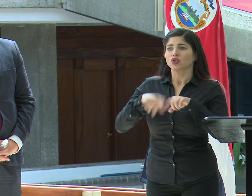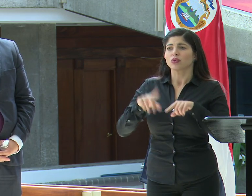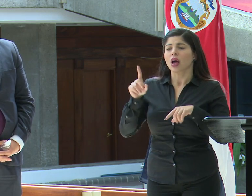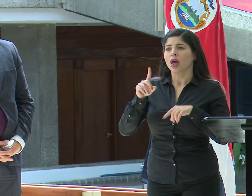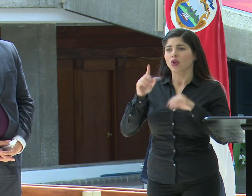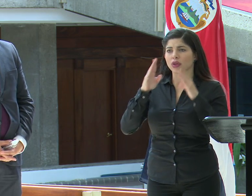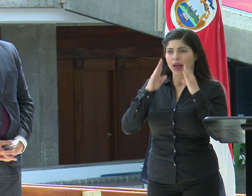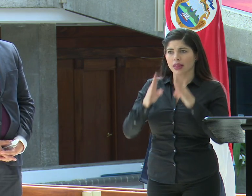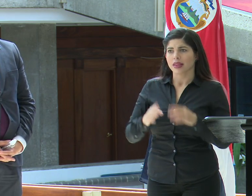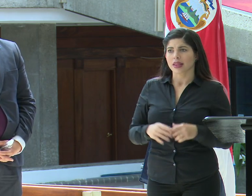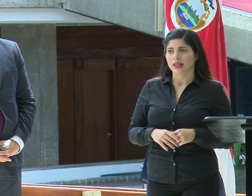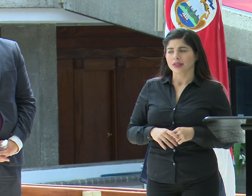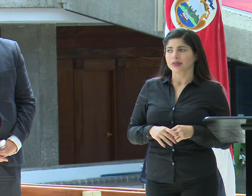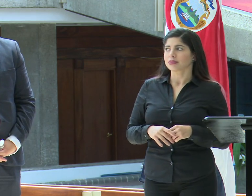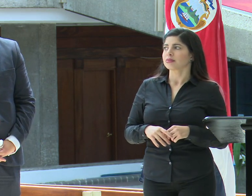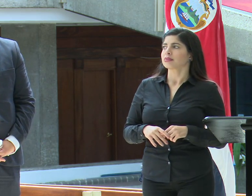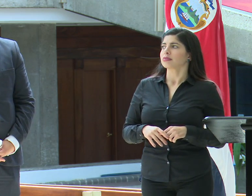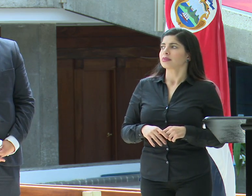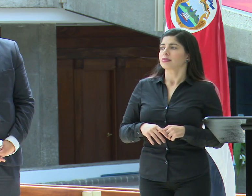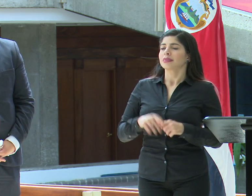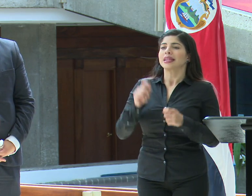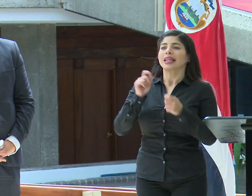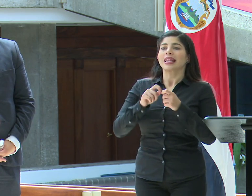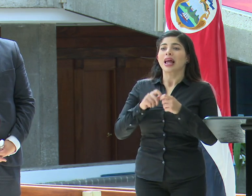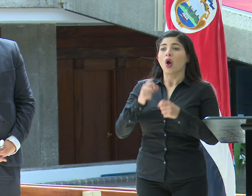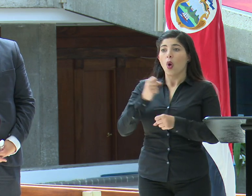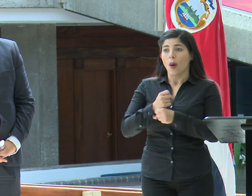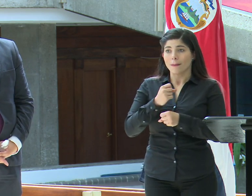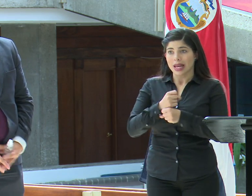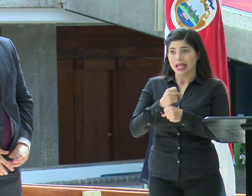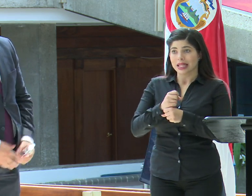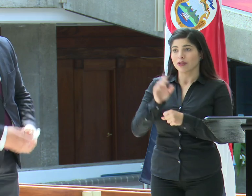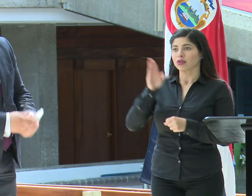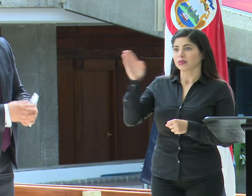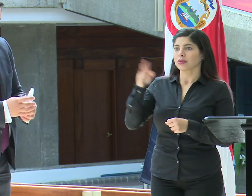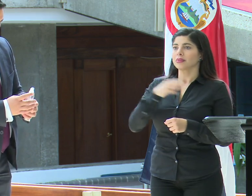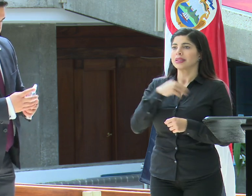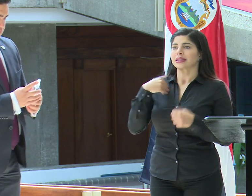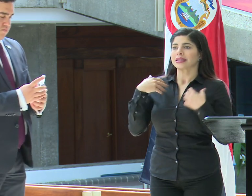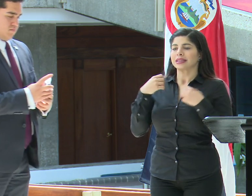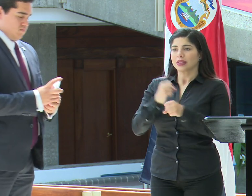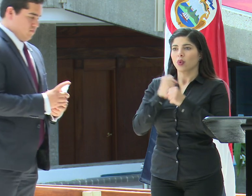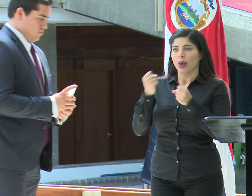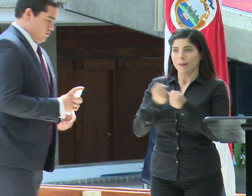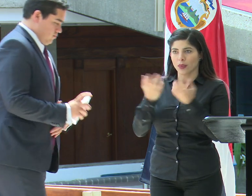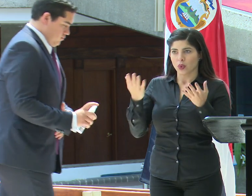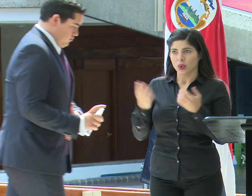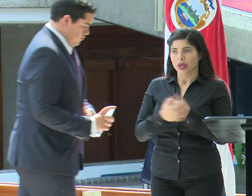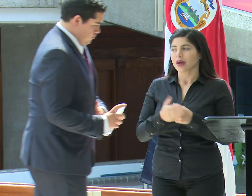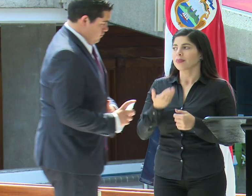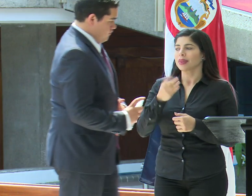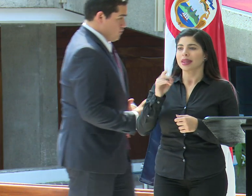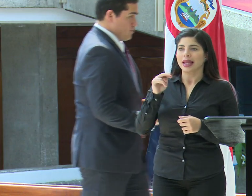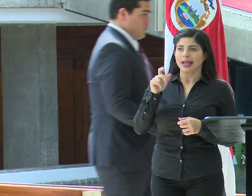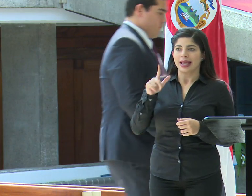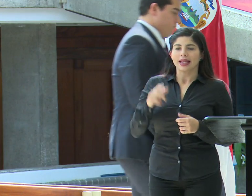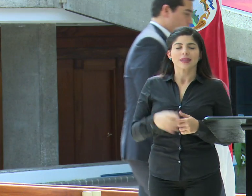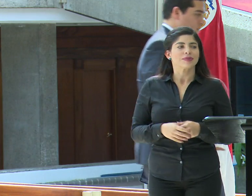los van a atender? Detalles sobre los operativos, los pueden conseguir con seguridad pública. Y don Daniel.